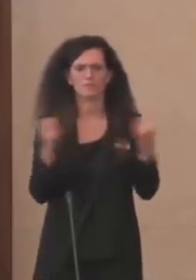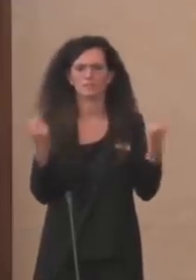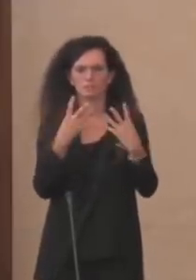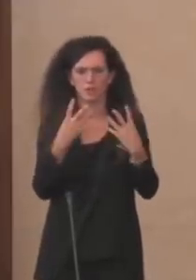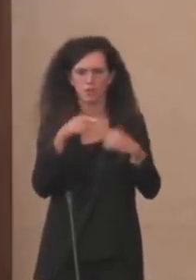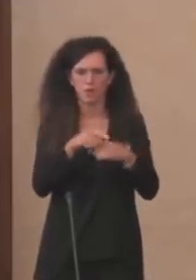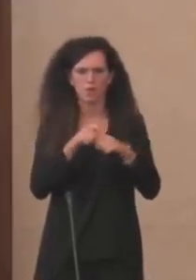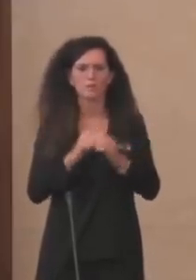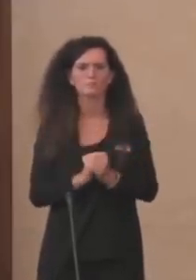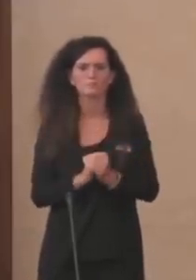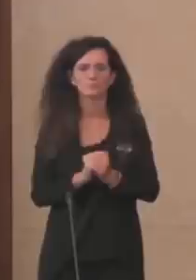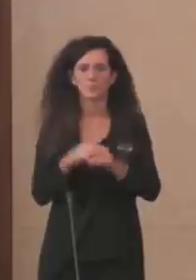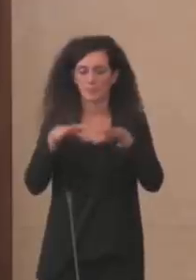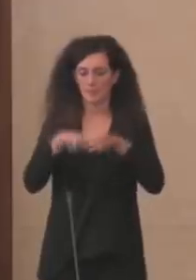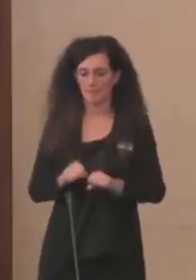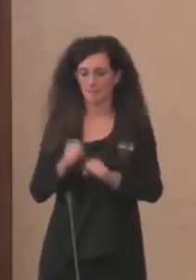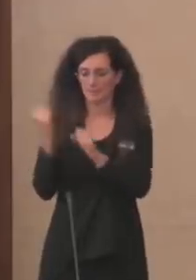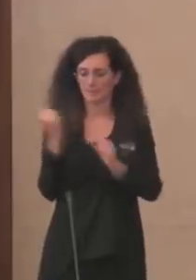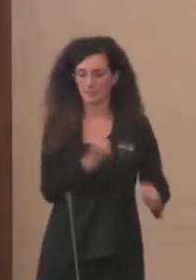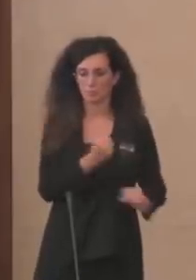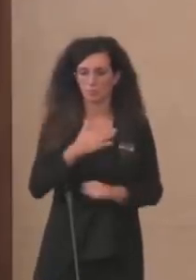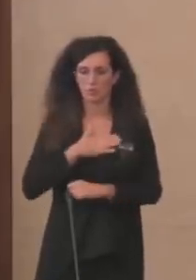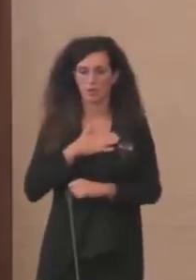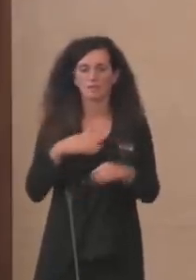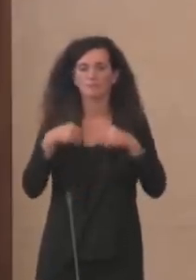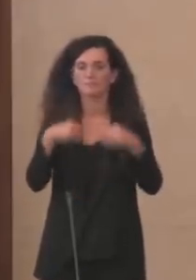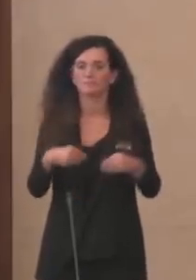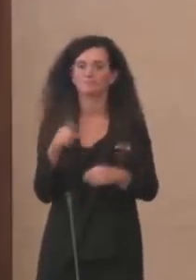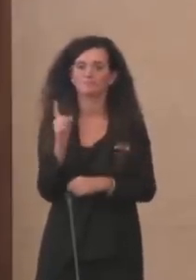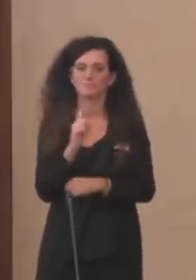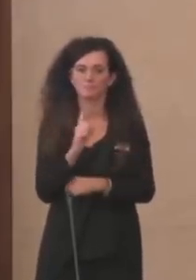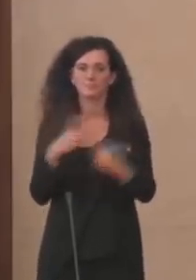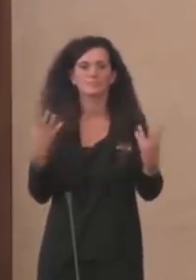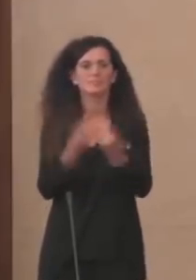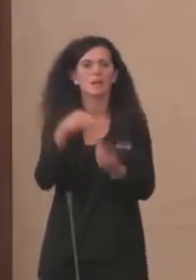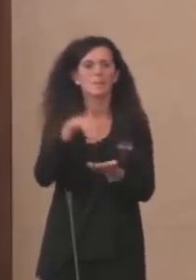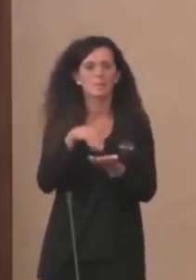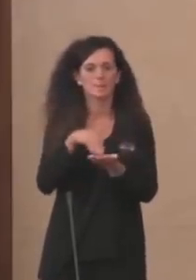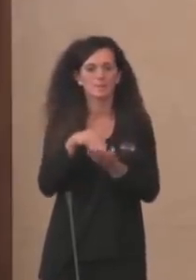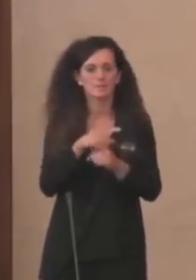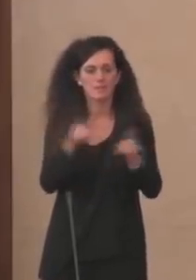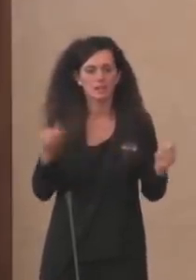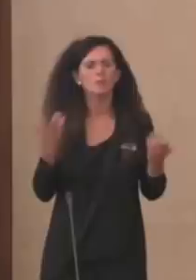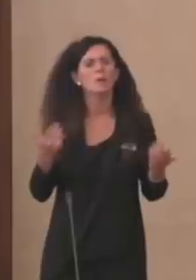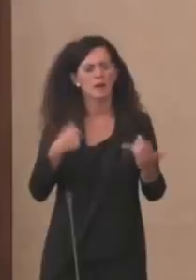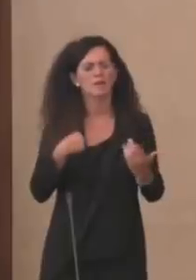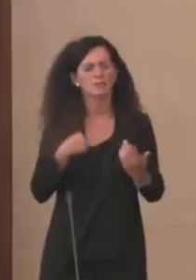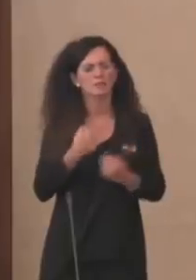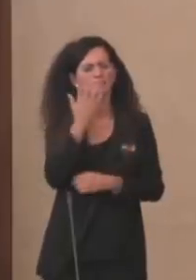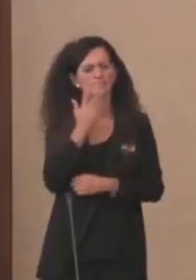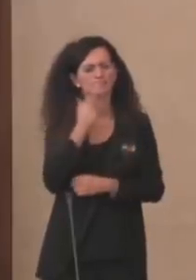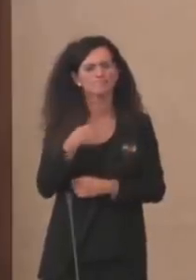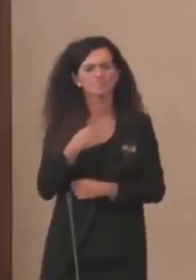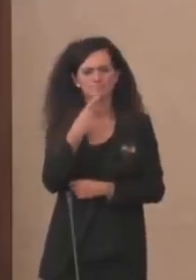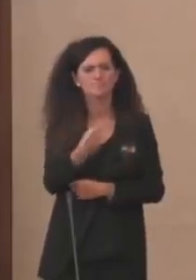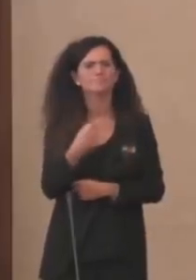I impegni istituzionali non mi hanno consentito di essere con voi oggi, ma desidero congratularmi con la